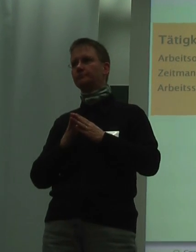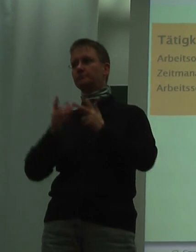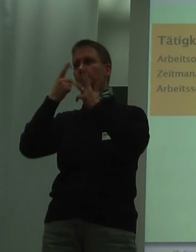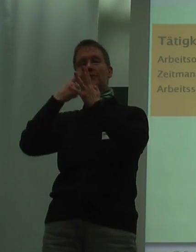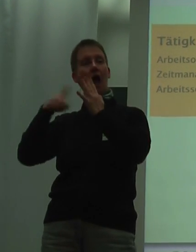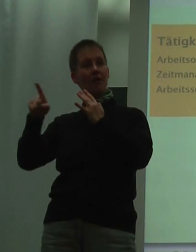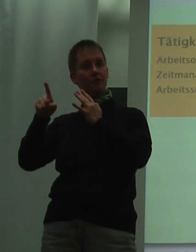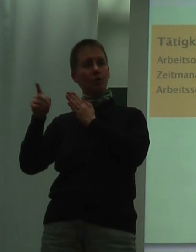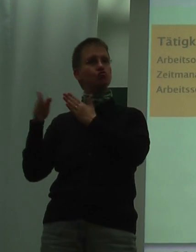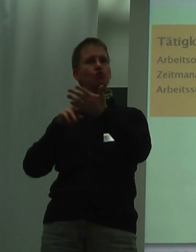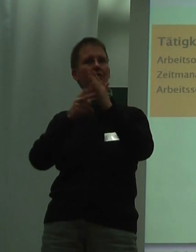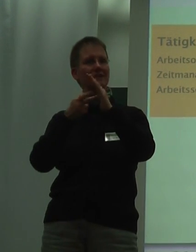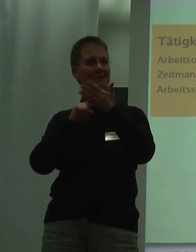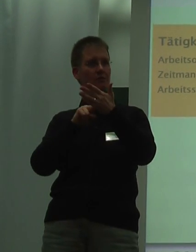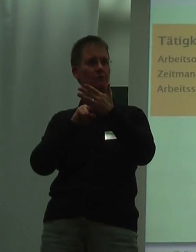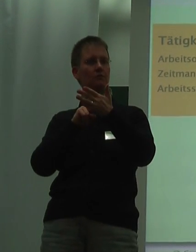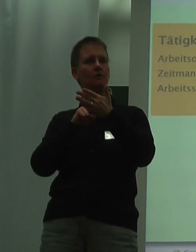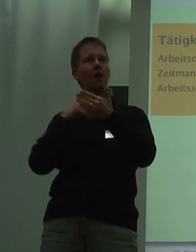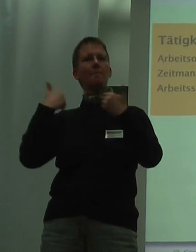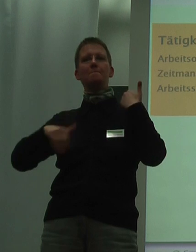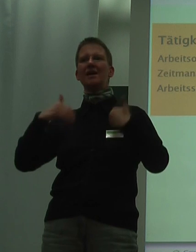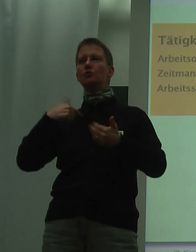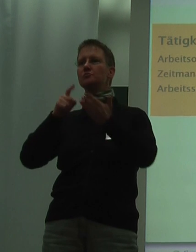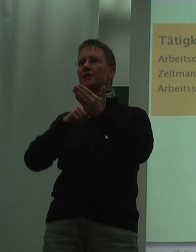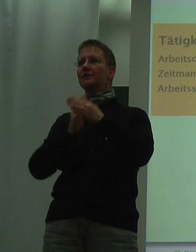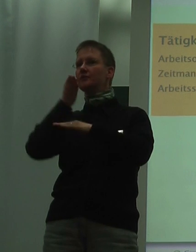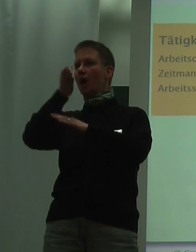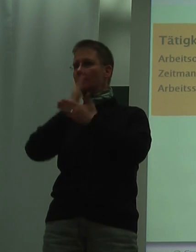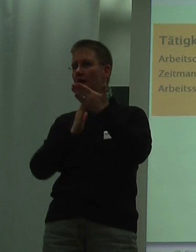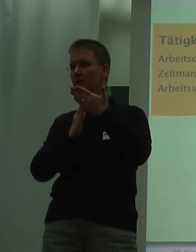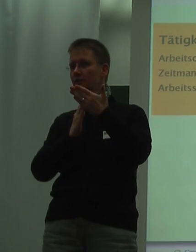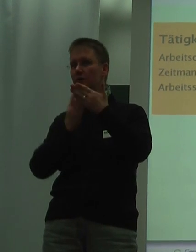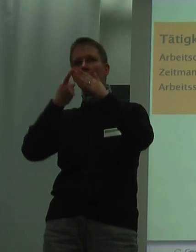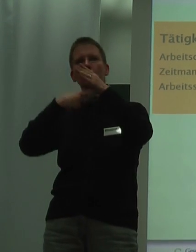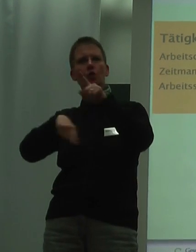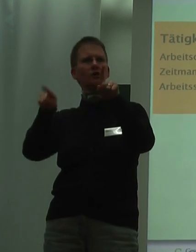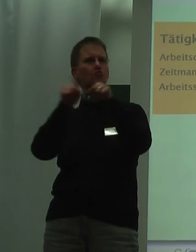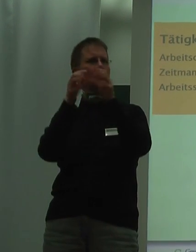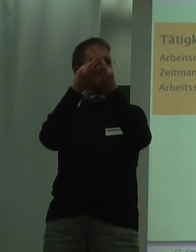Strategie zielt darauf, die behinderungsbedingten Nachteile durch entsprechende Maßnahmen auszugleichen.